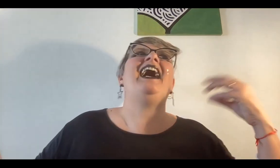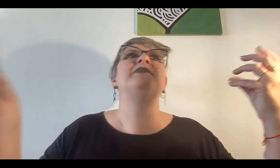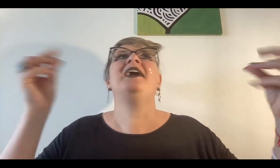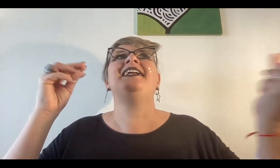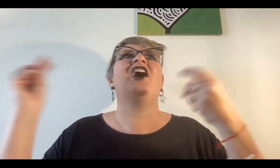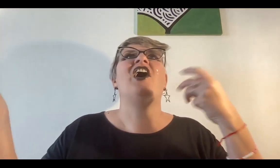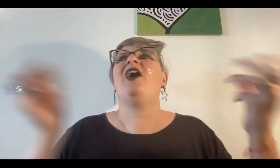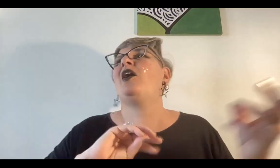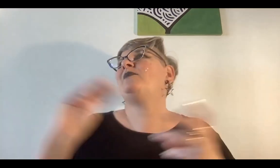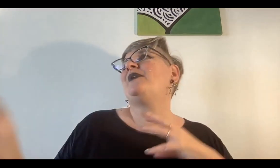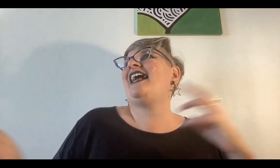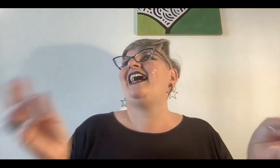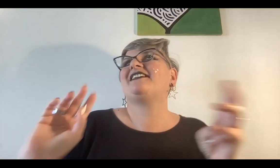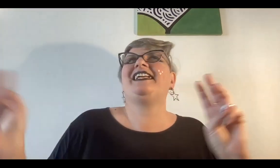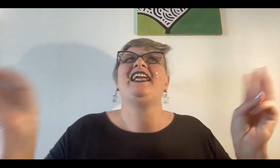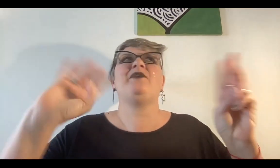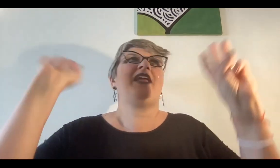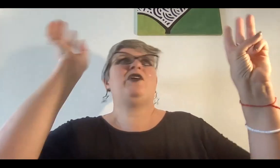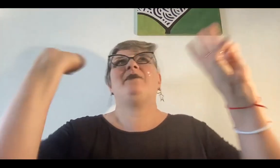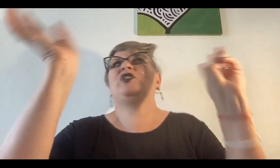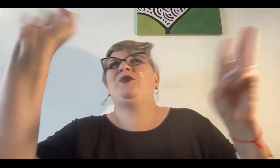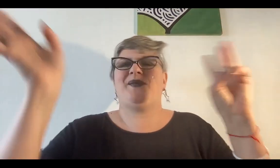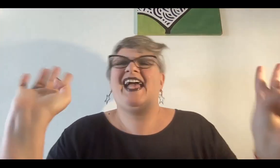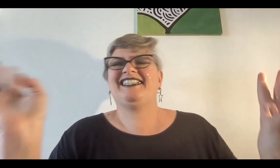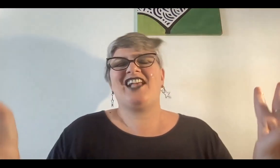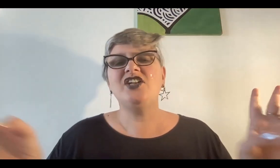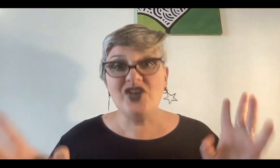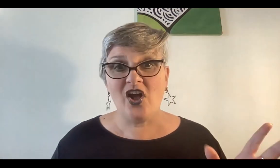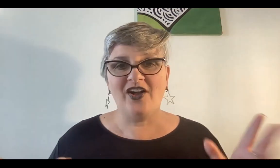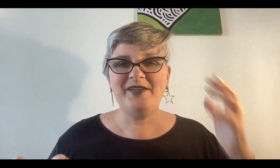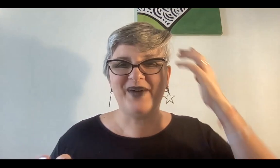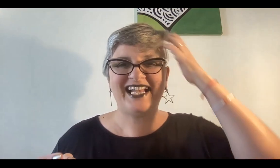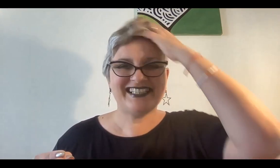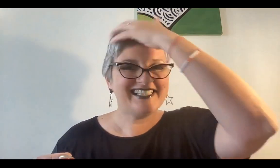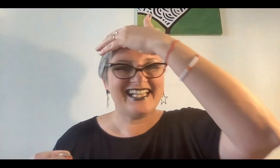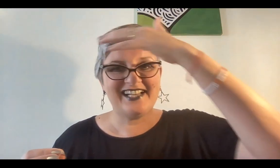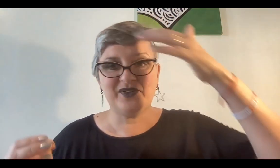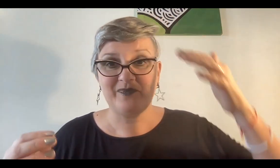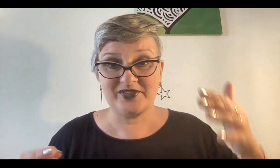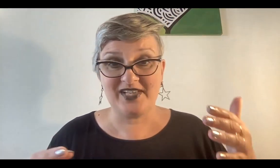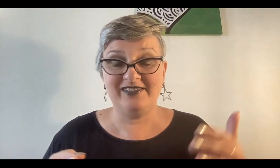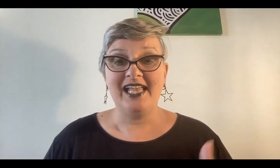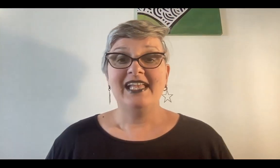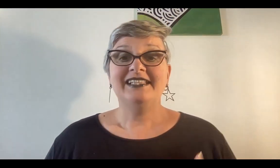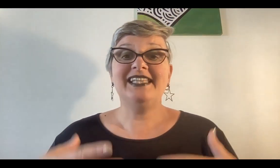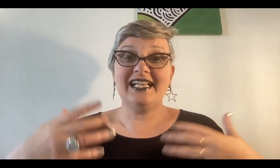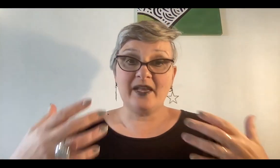¡ay bueno! Me voy a, ¿sabes qué? Voy a volar por todo el universo. No, es para hacerte cargo y responsable de las